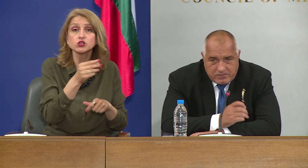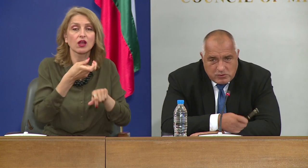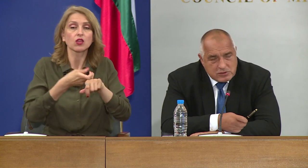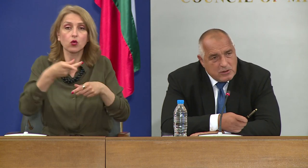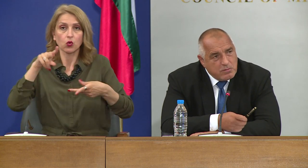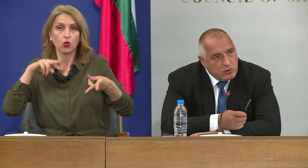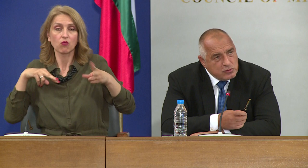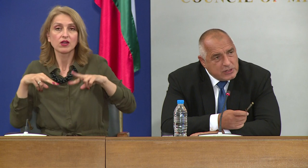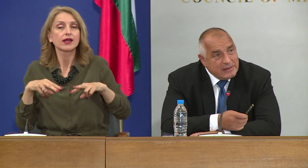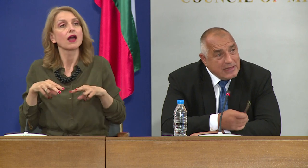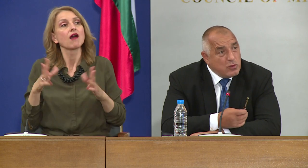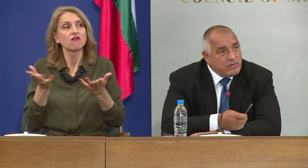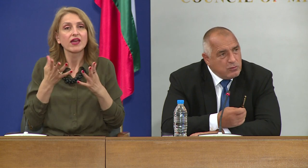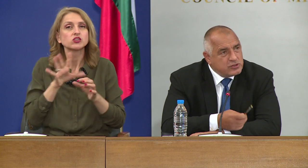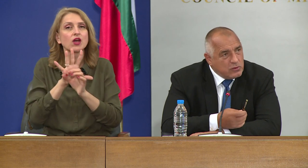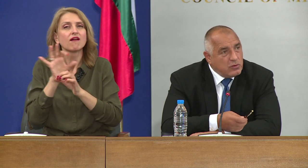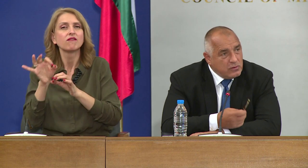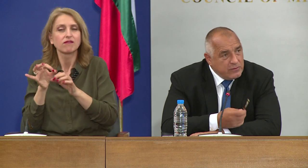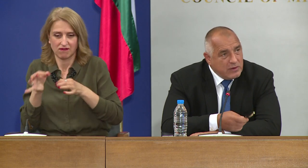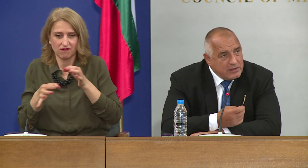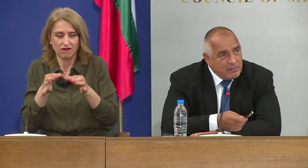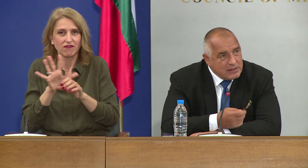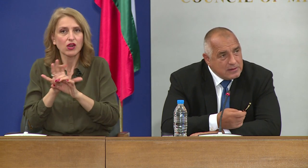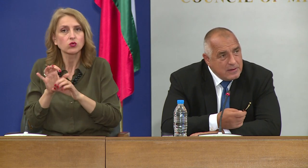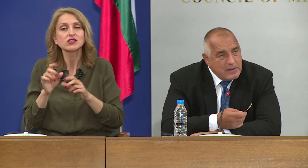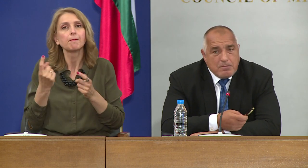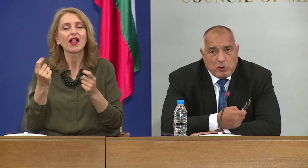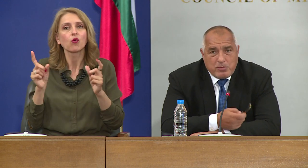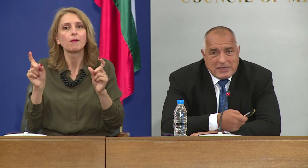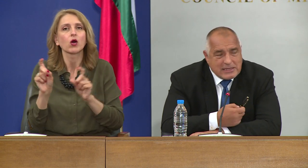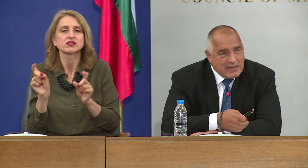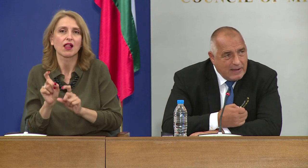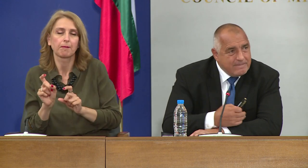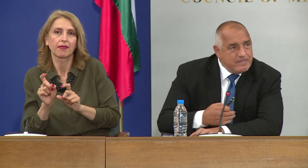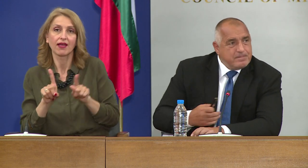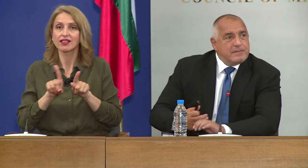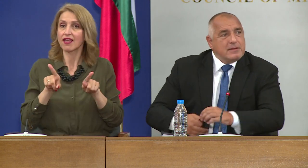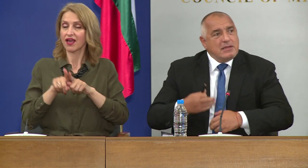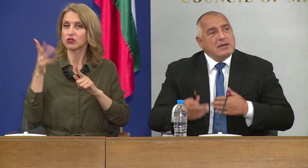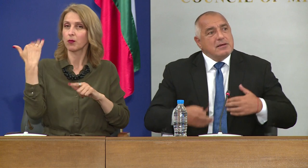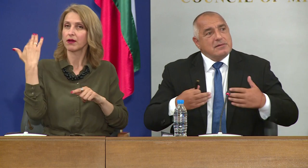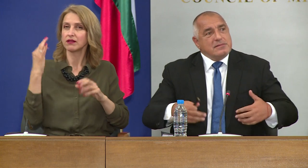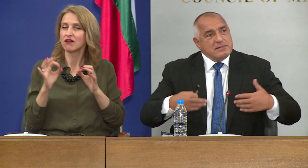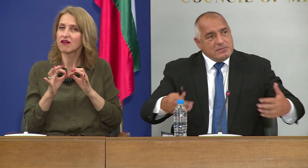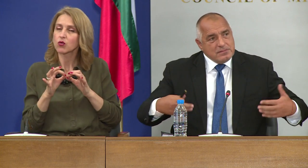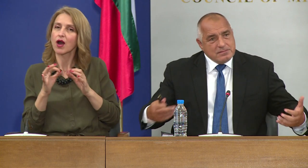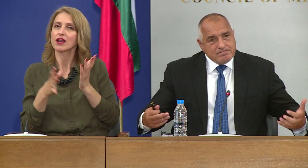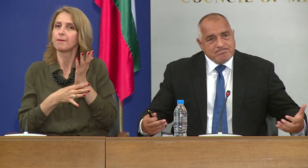вирусът е умаломощен, не е толкова мощен, колкото февруар и март. По-добре сега да